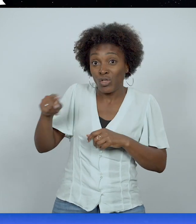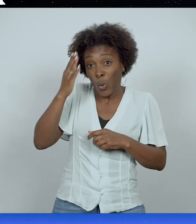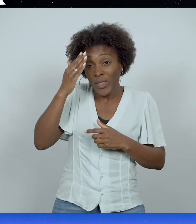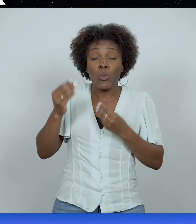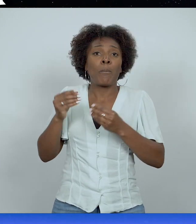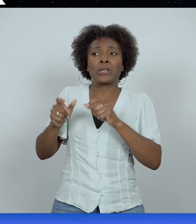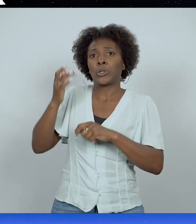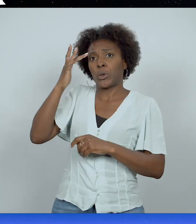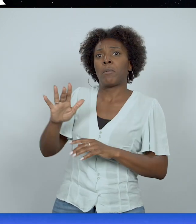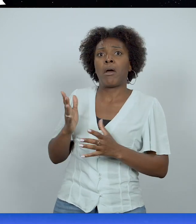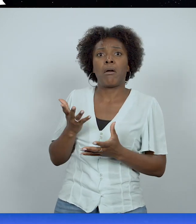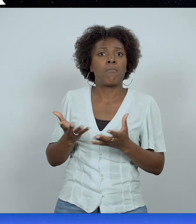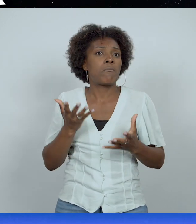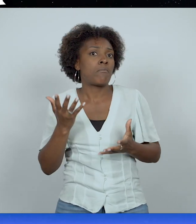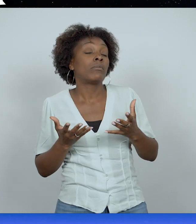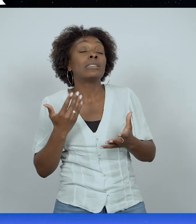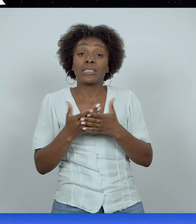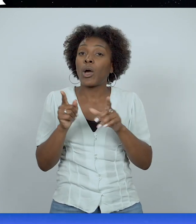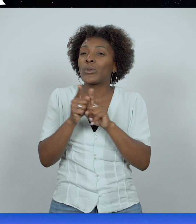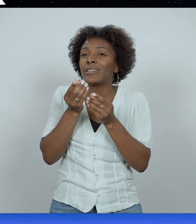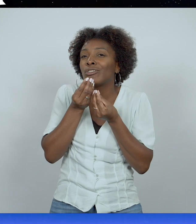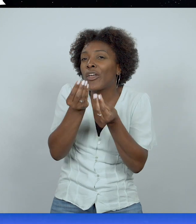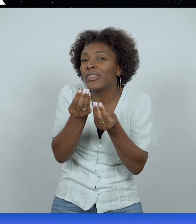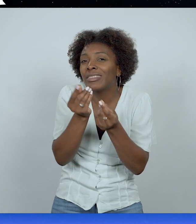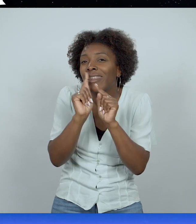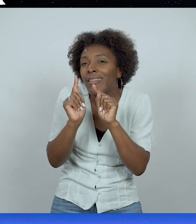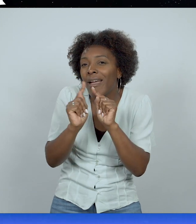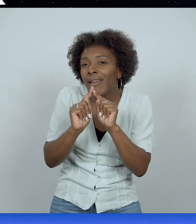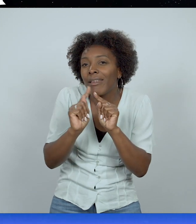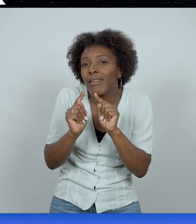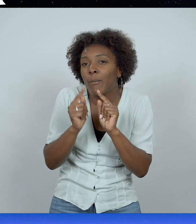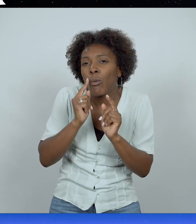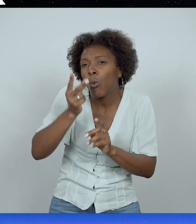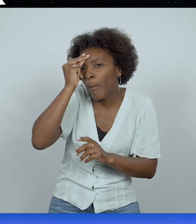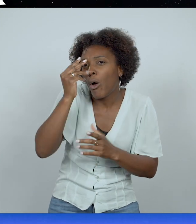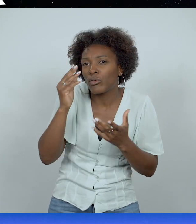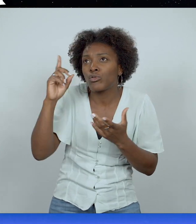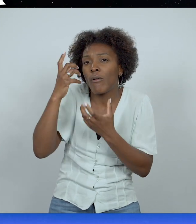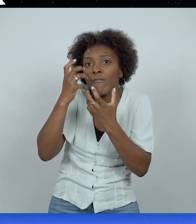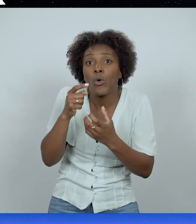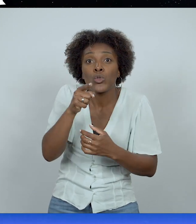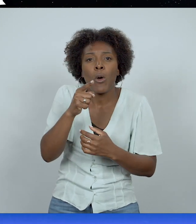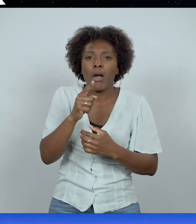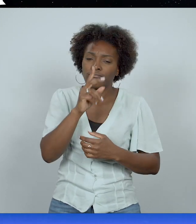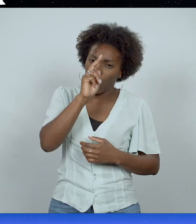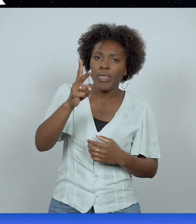tu ne connais pas ? Ça aussi, ça va te donner des indices sur avec qui Dieu aimerait que tu sois totalement